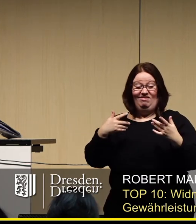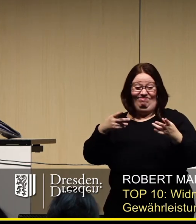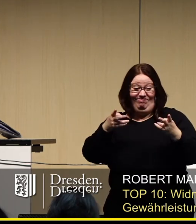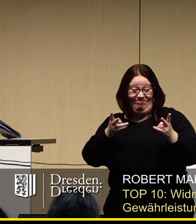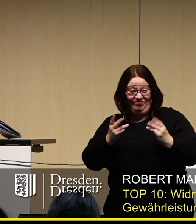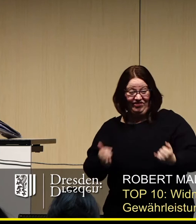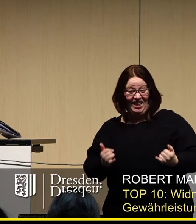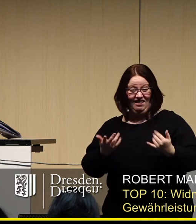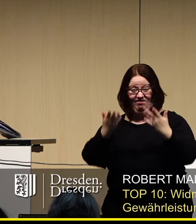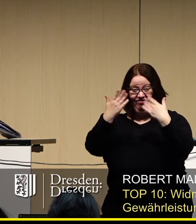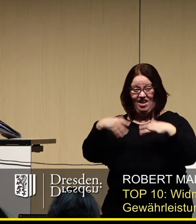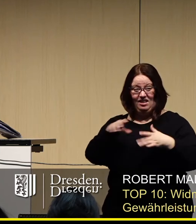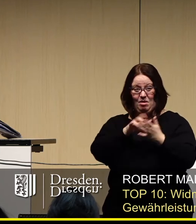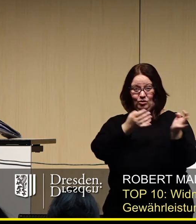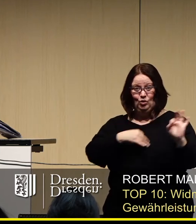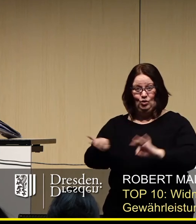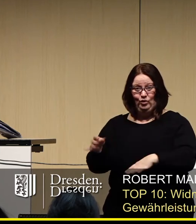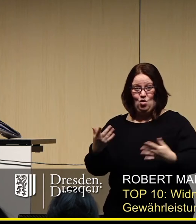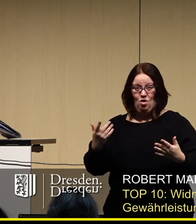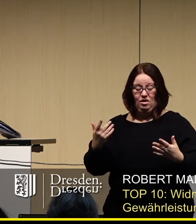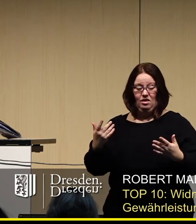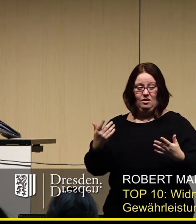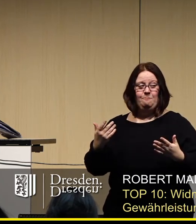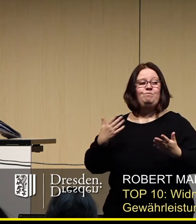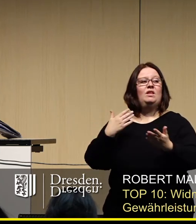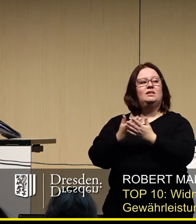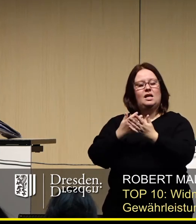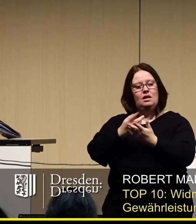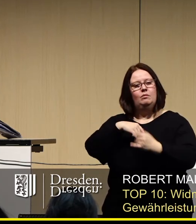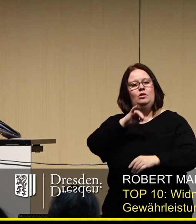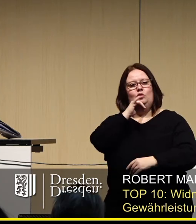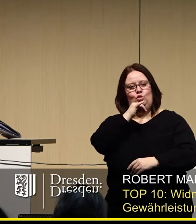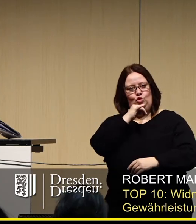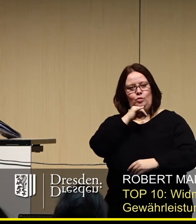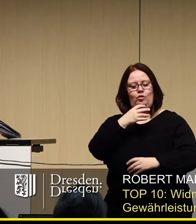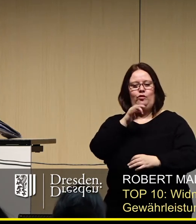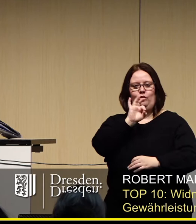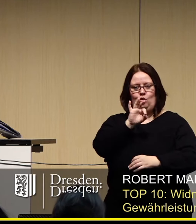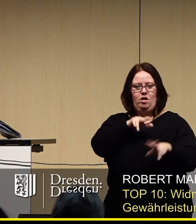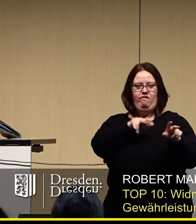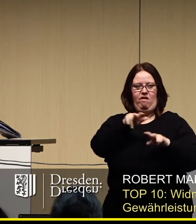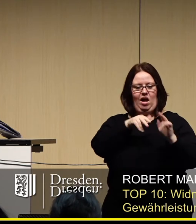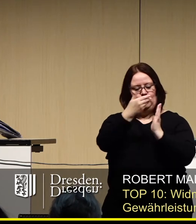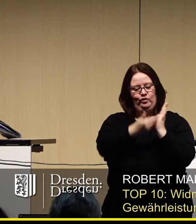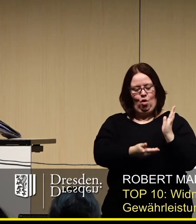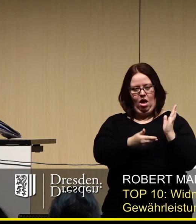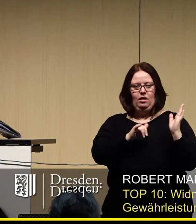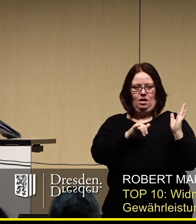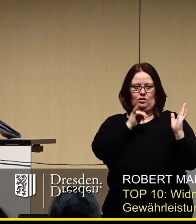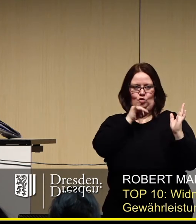die Weihnachtsmärkte stattfinden. Daher von unserer Seite Zustimmung für die Verwaltungsvorlage.